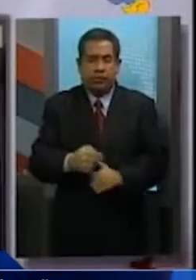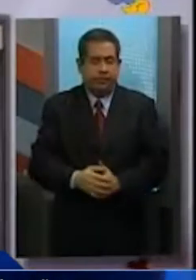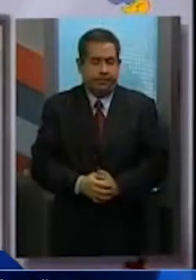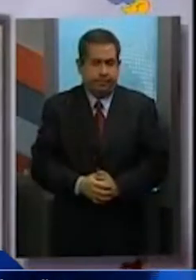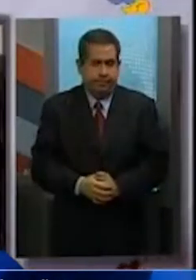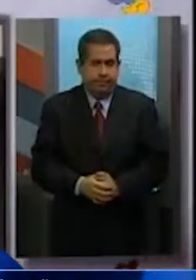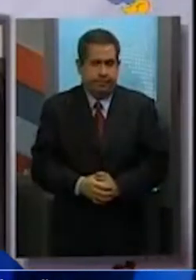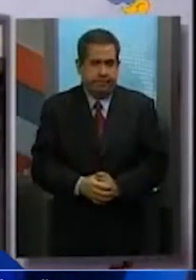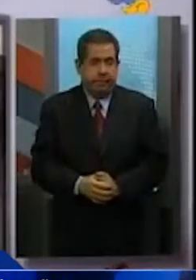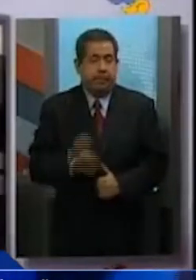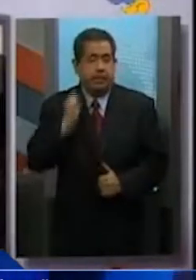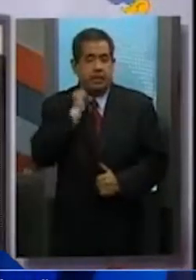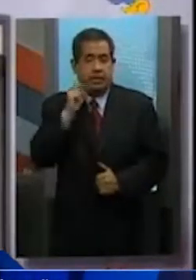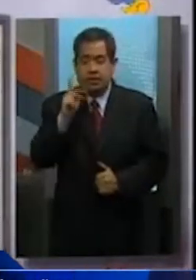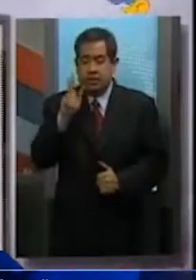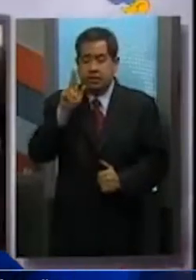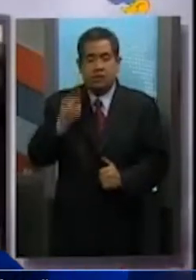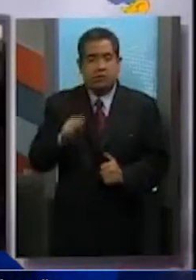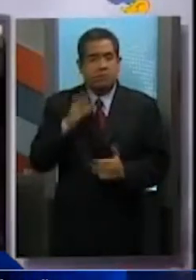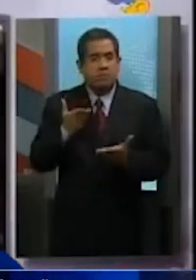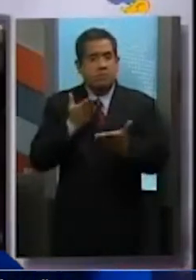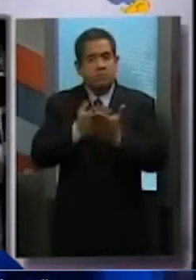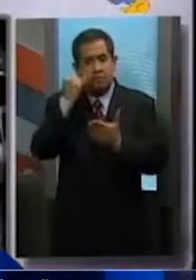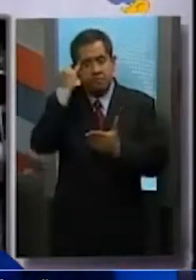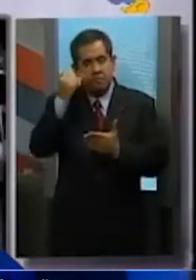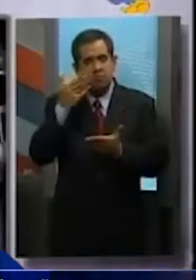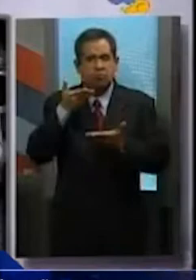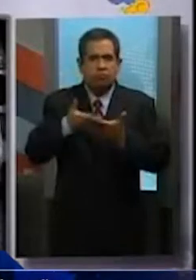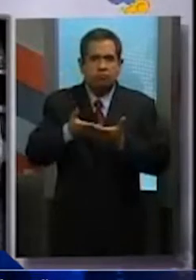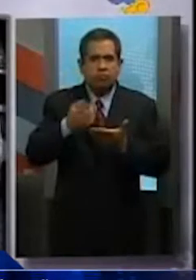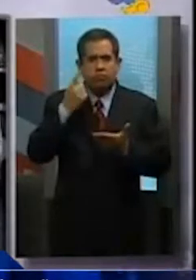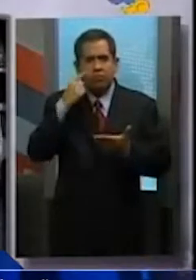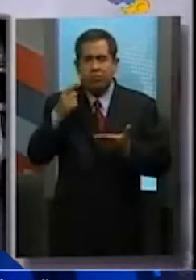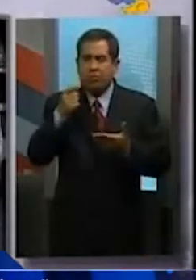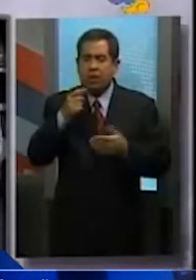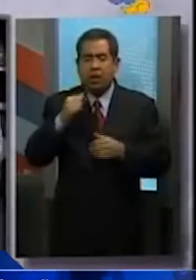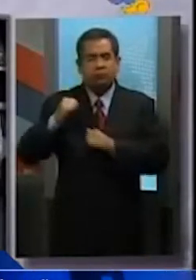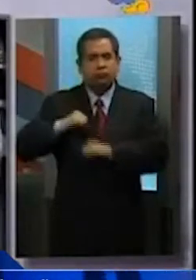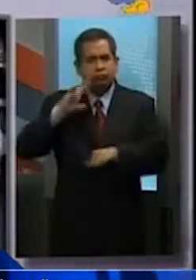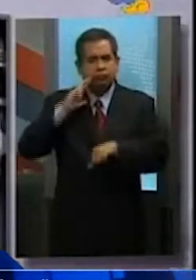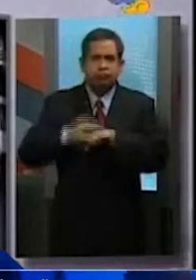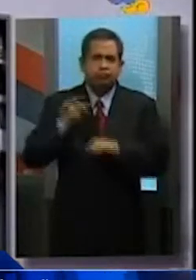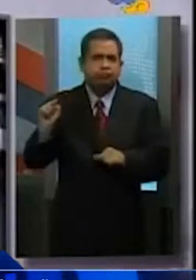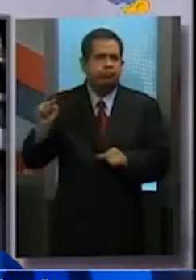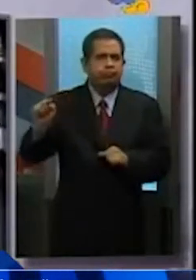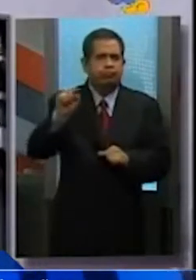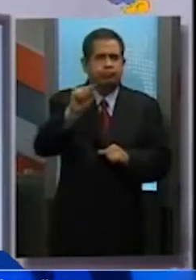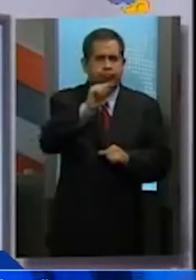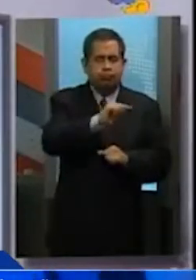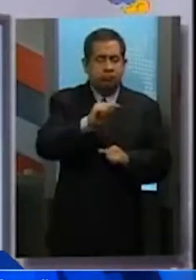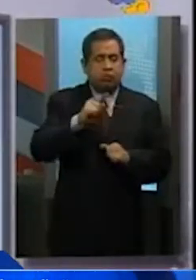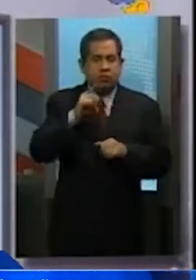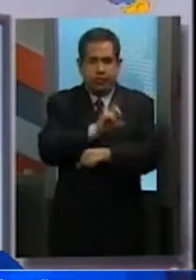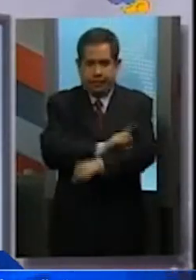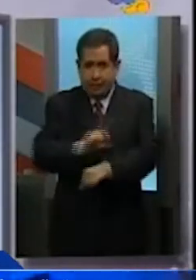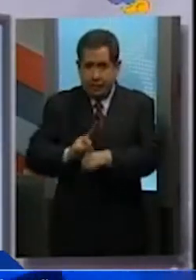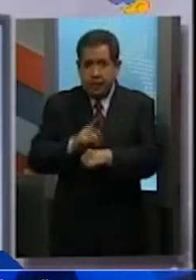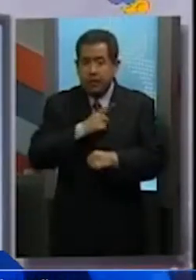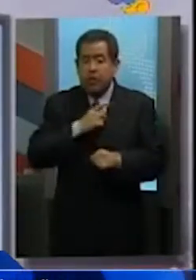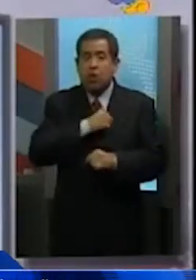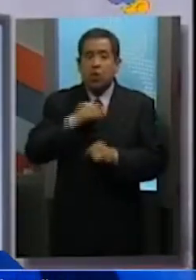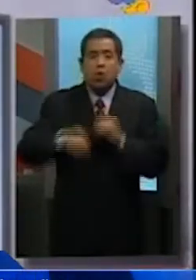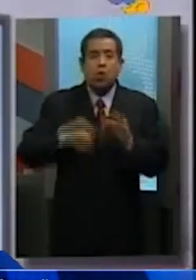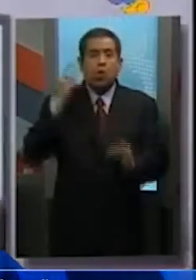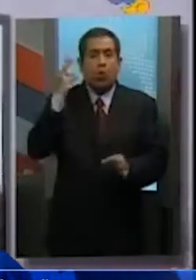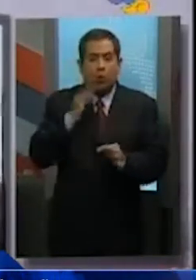Senadores del PAN presentaron una iniciativa para garantizar que los titulares de las delegaciones que ejecuten programas sociales cumplan con un